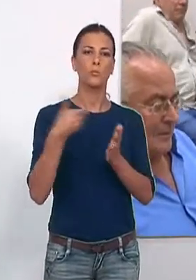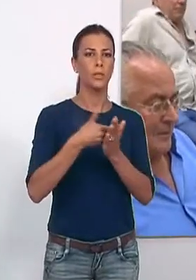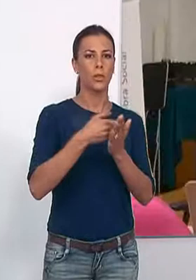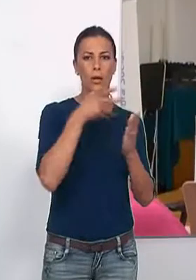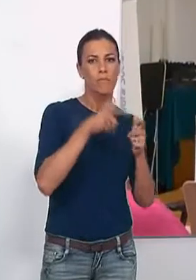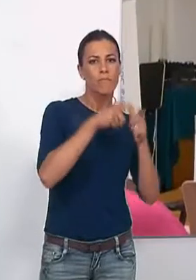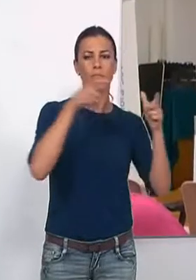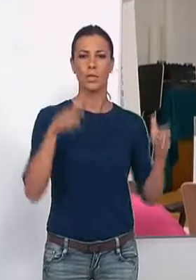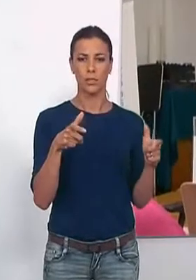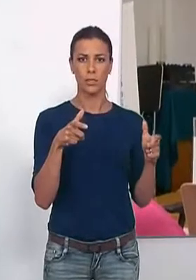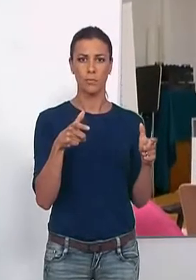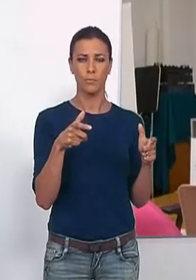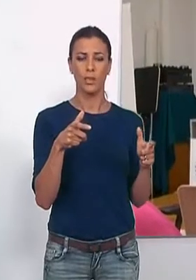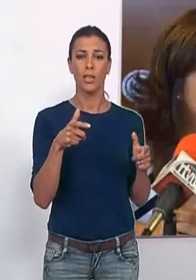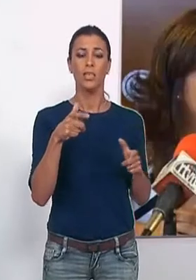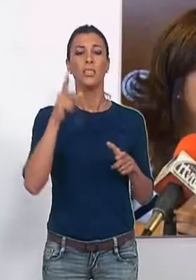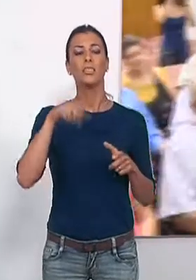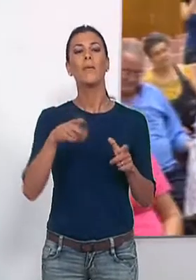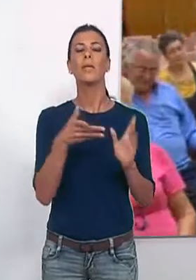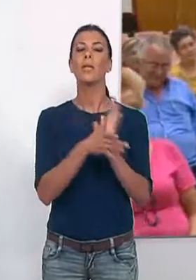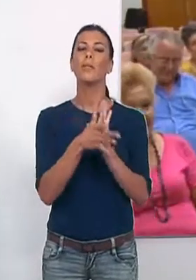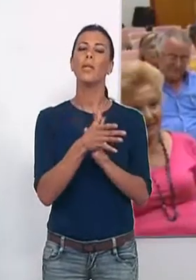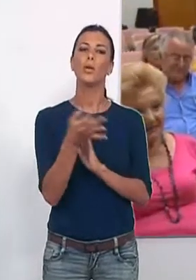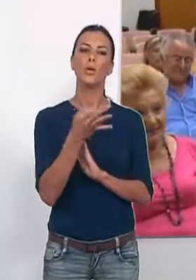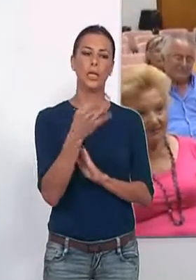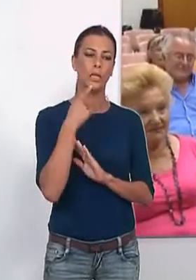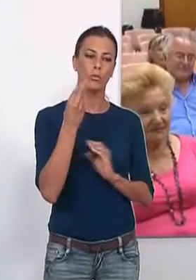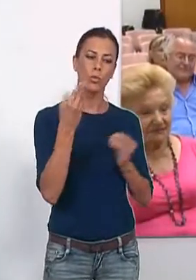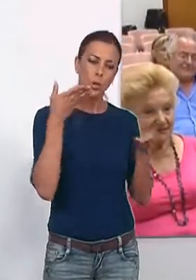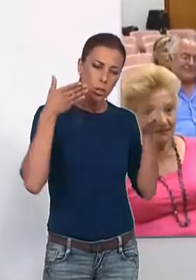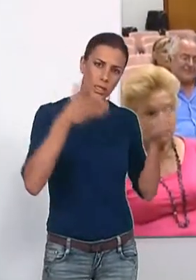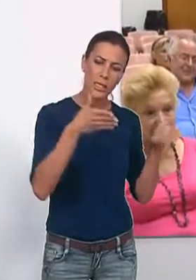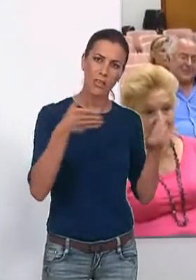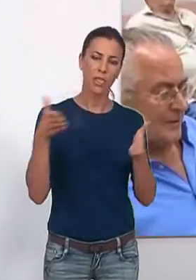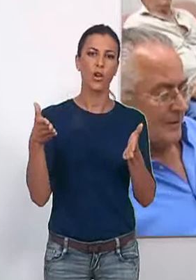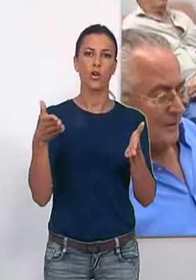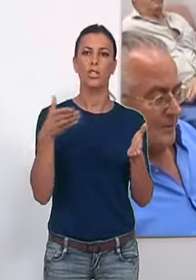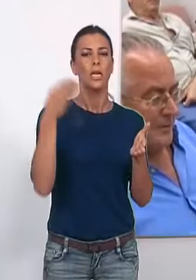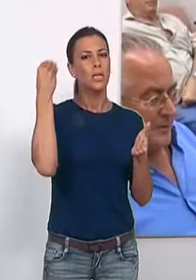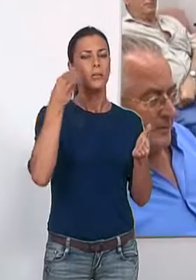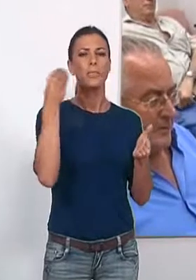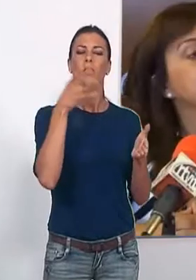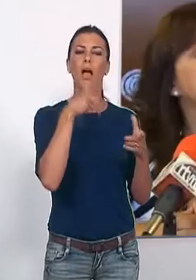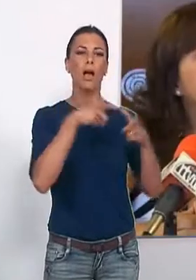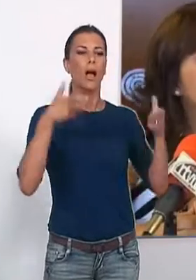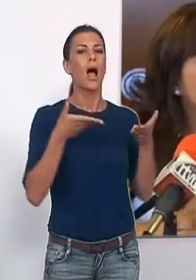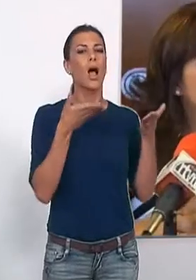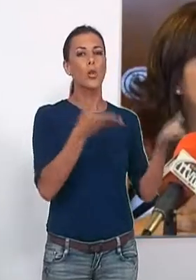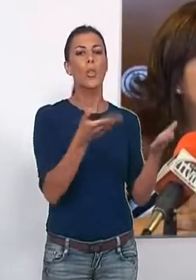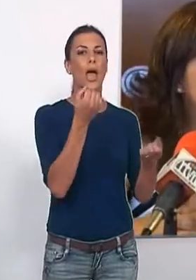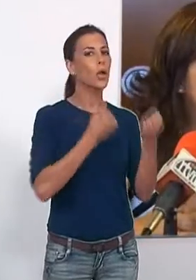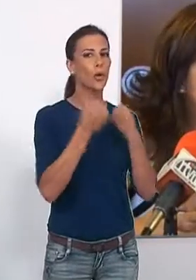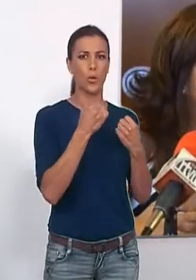requerido de mayores atenciones. La edil lamentaba el aumento de intervenciones, que no se ha traducido en un aumento de la ayuda